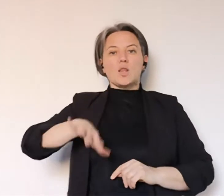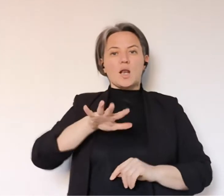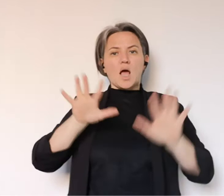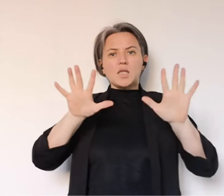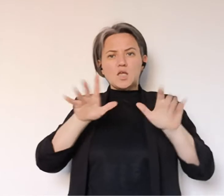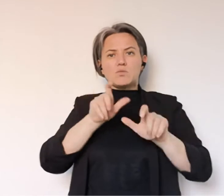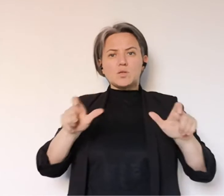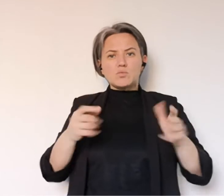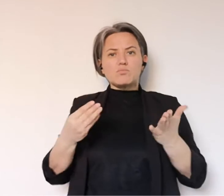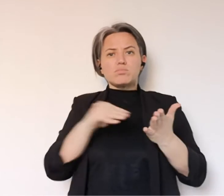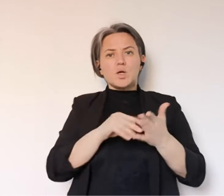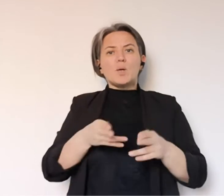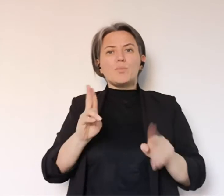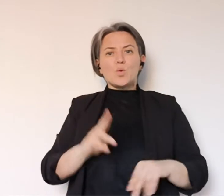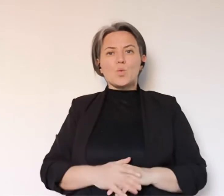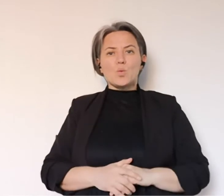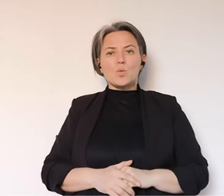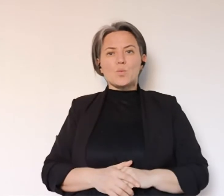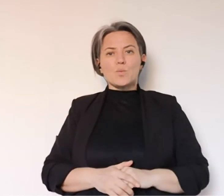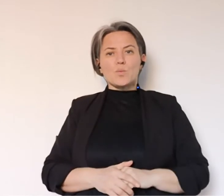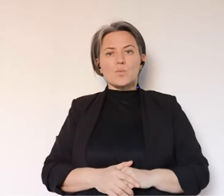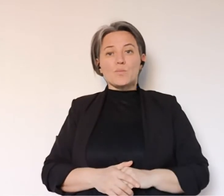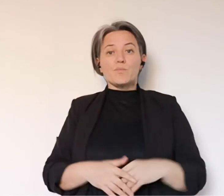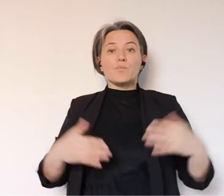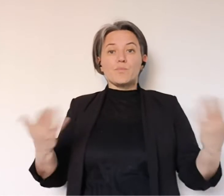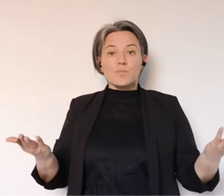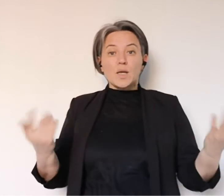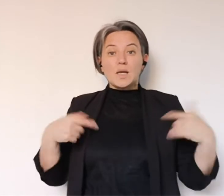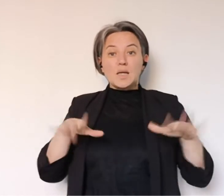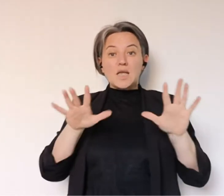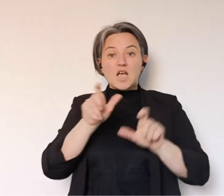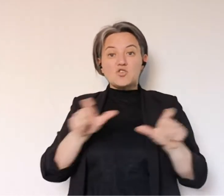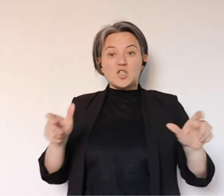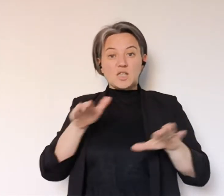oggi la provincia di Modena trovi 10 decessi in più.